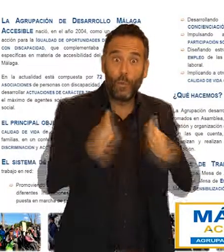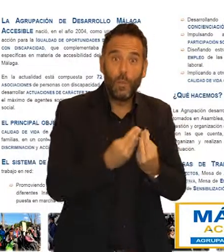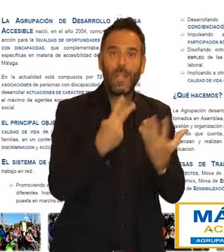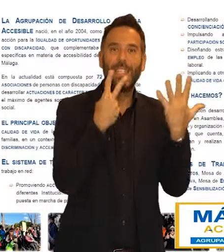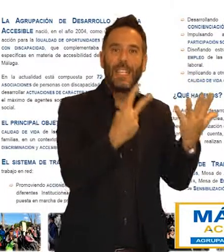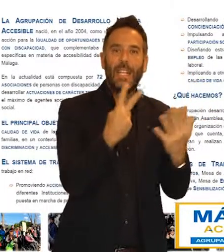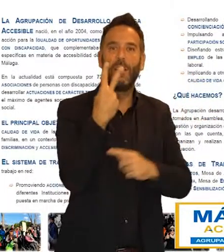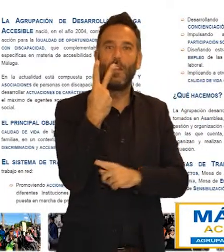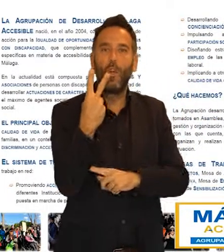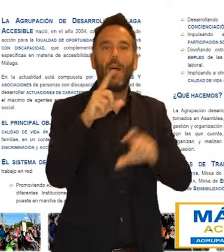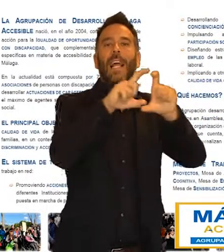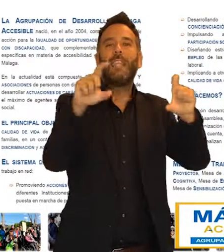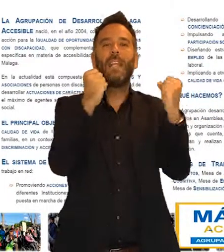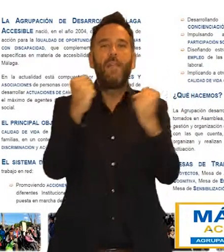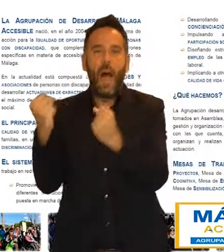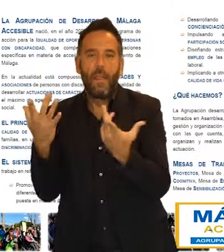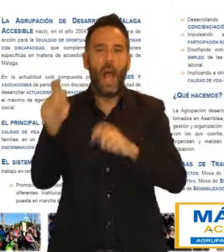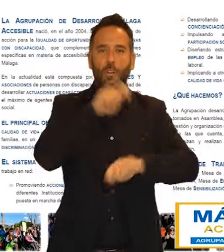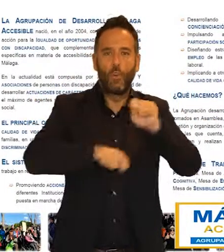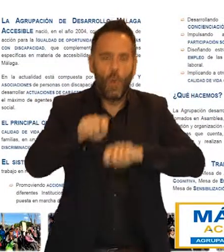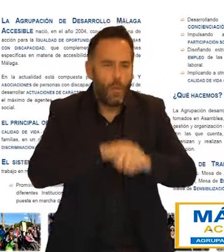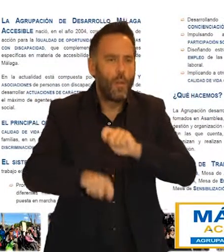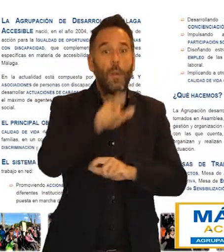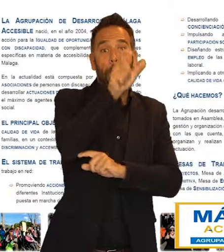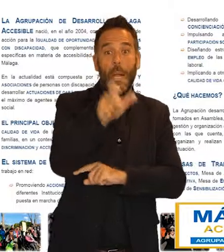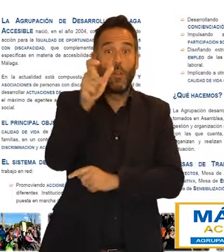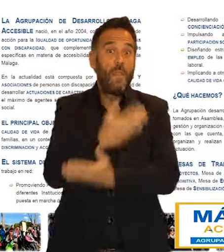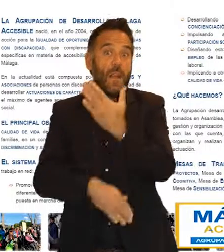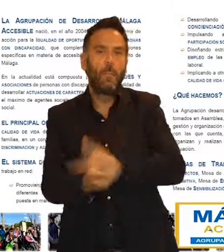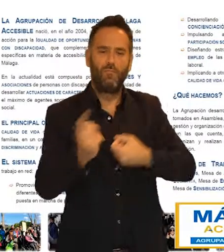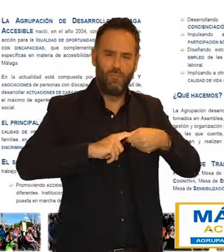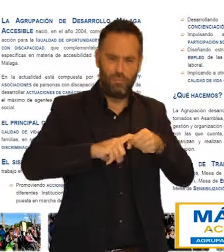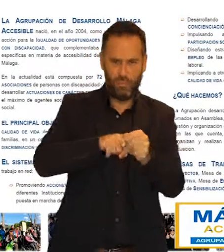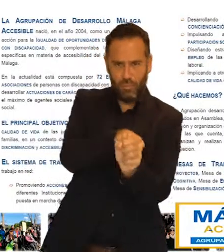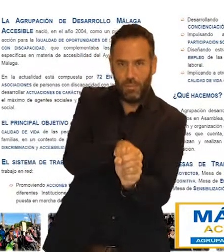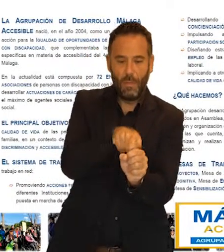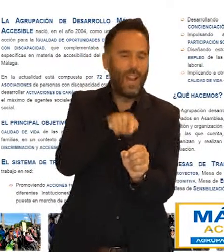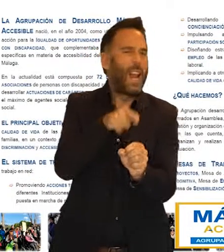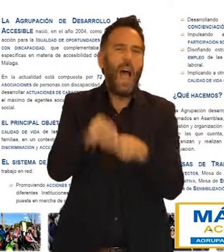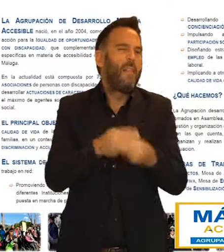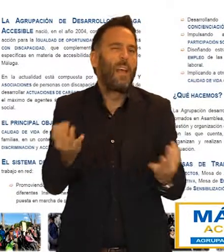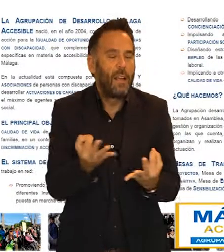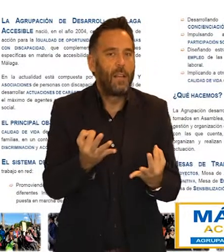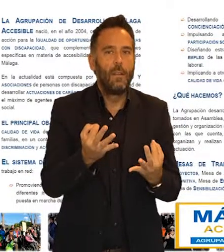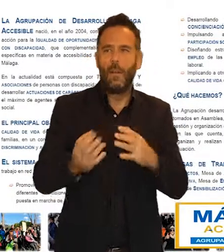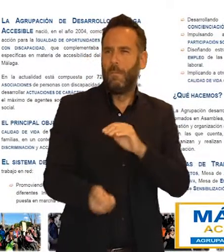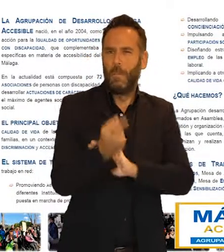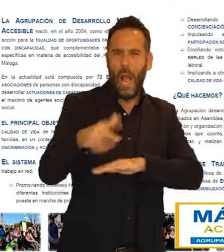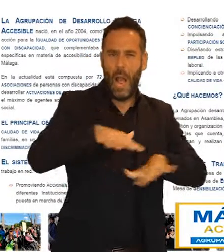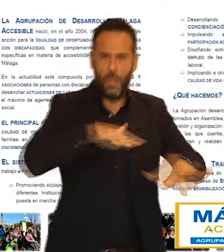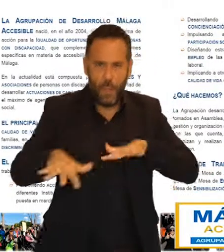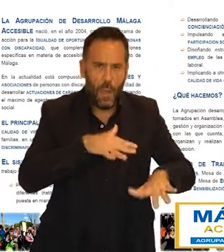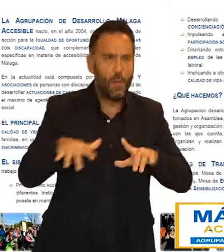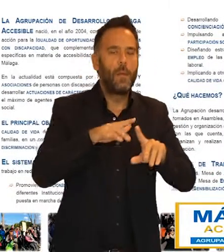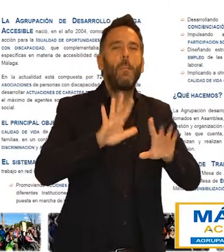por 72 entidades y asociaciones de personas con discapacidad, con la finalidad de desarrollar